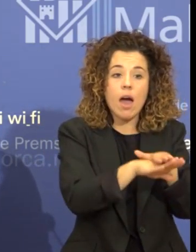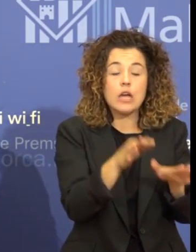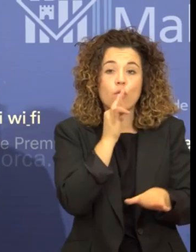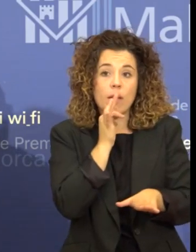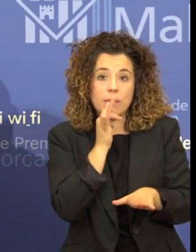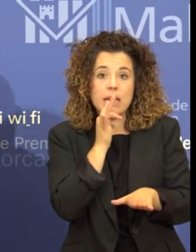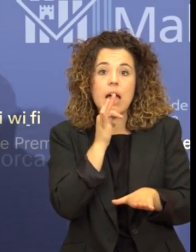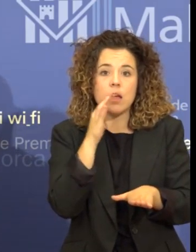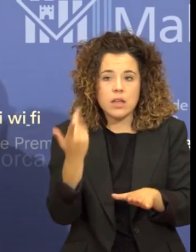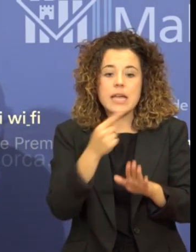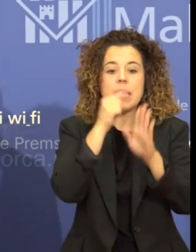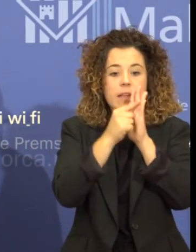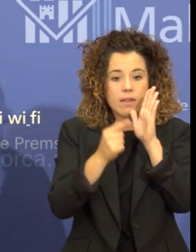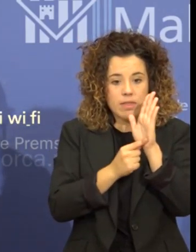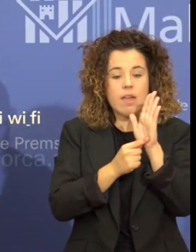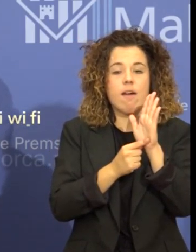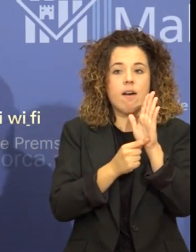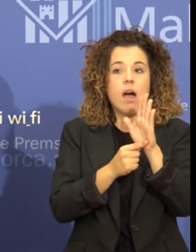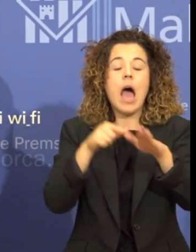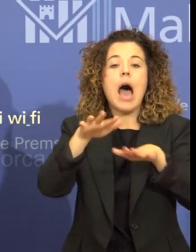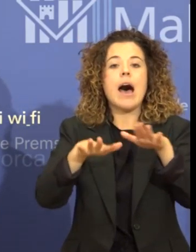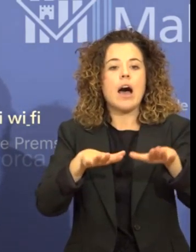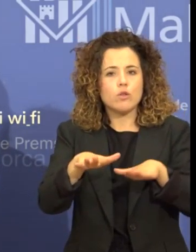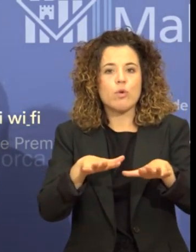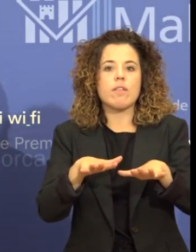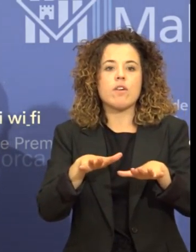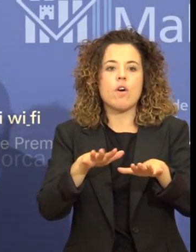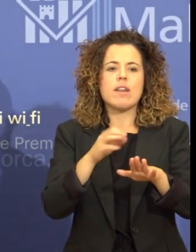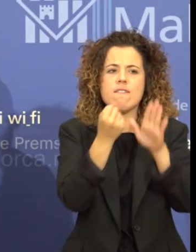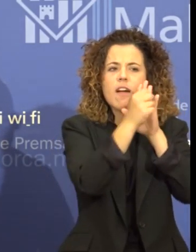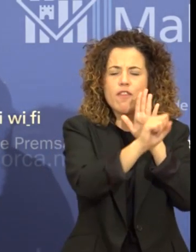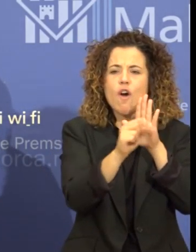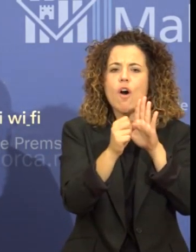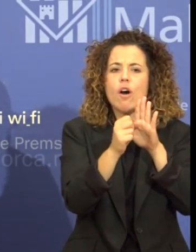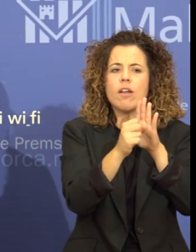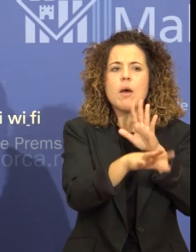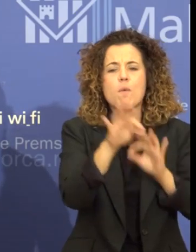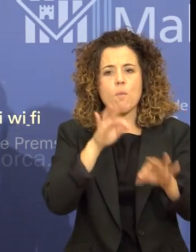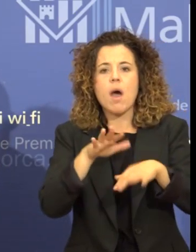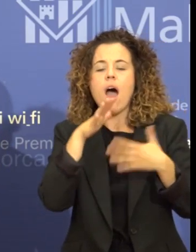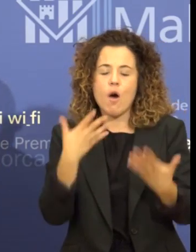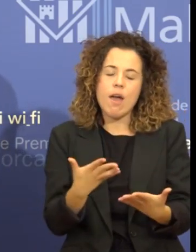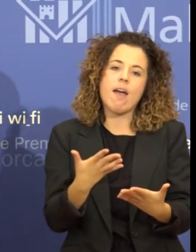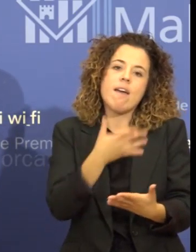tramitar i també cindes de qualificació d'actuacions de totes les infraccions i d'aquesta manera és molt més fàcil ara ja sí